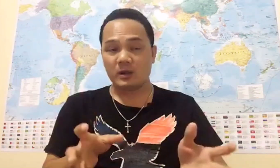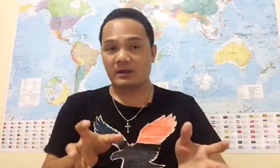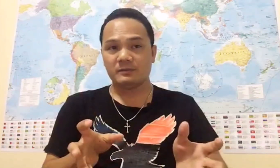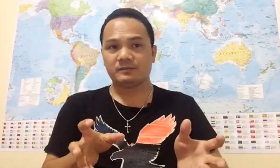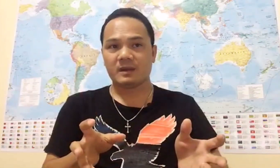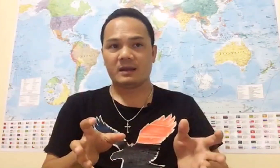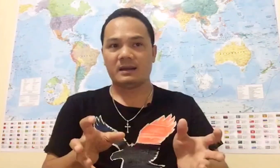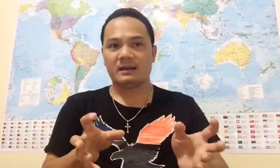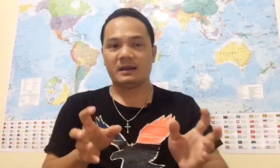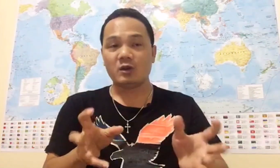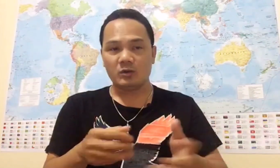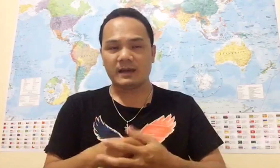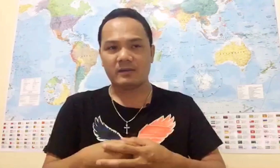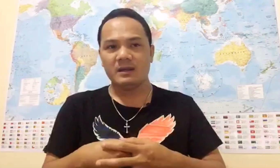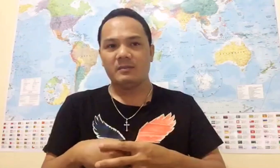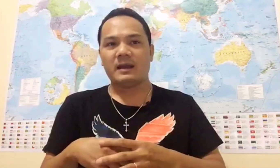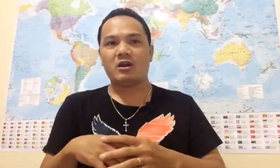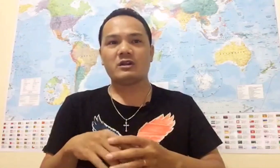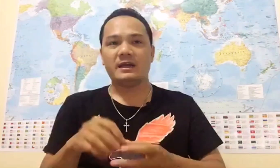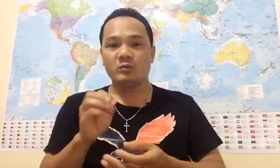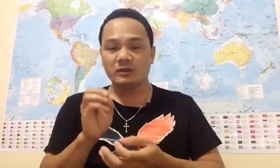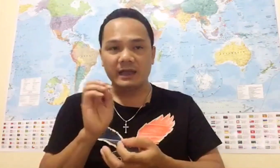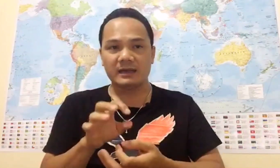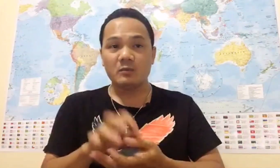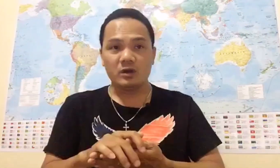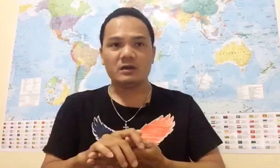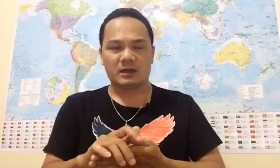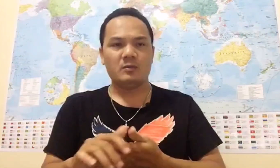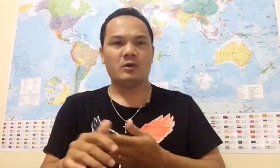nào Ở châu luật nào Mà nó có thể dùng tiền để mua được là nó mua